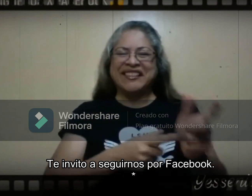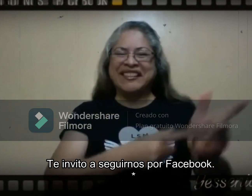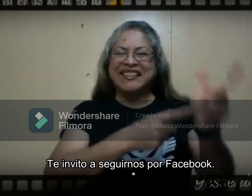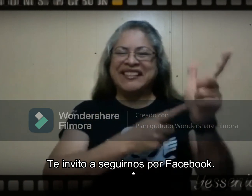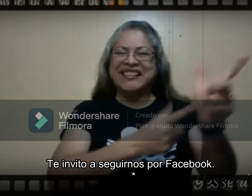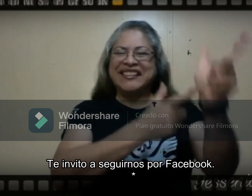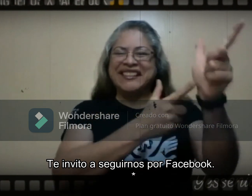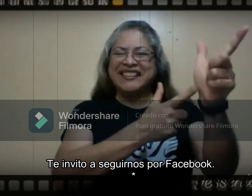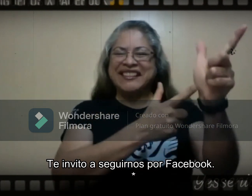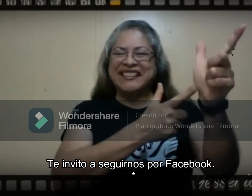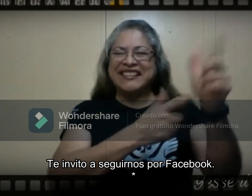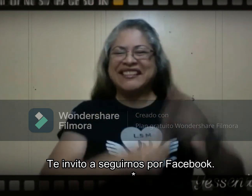Gracias por